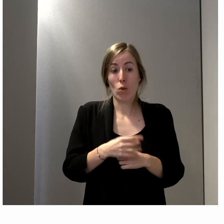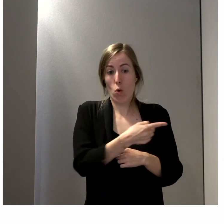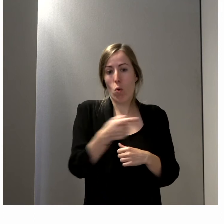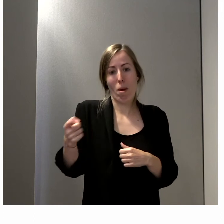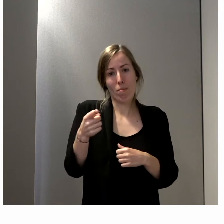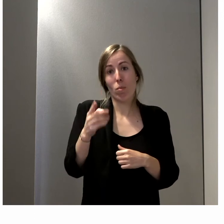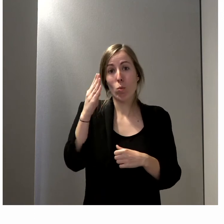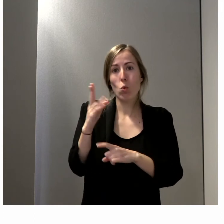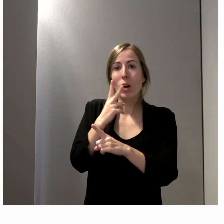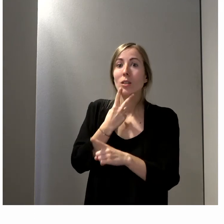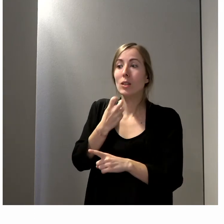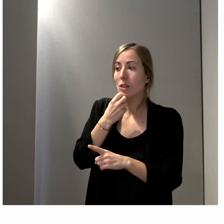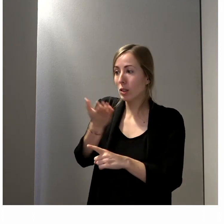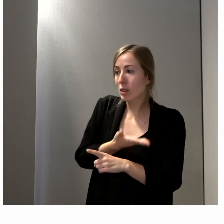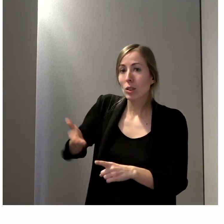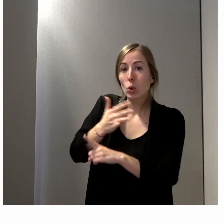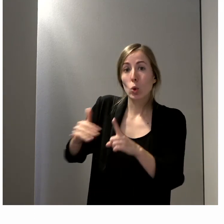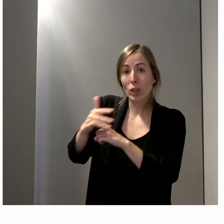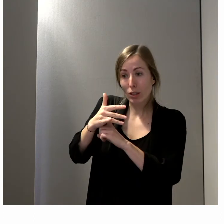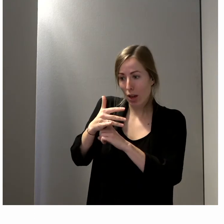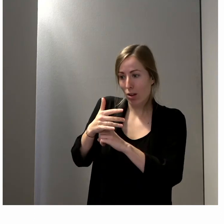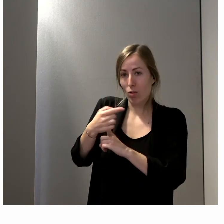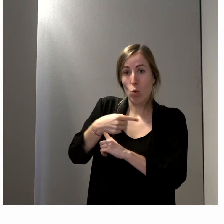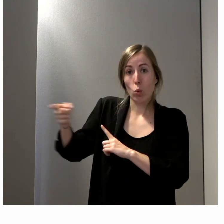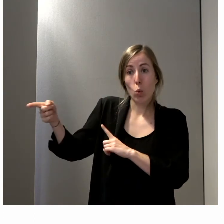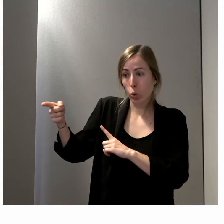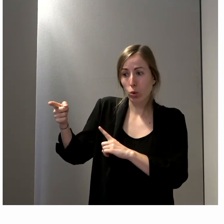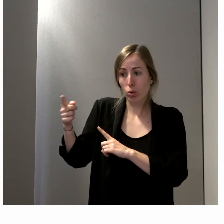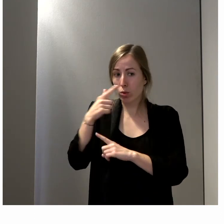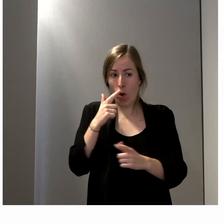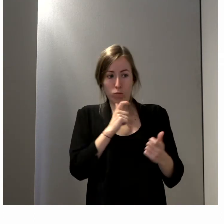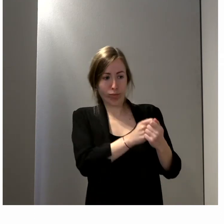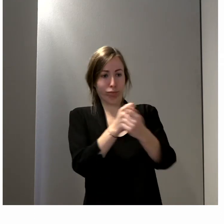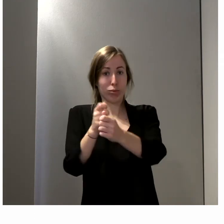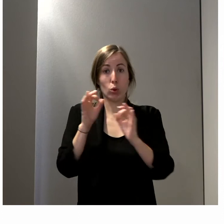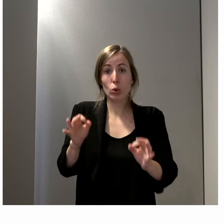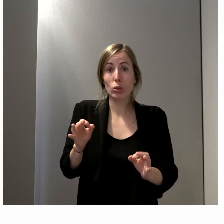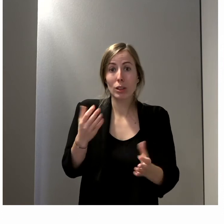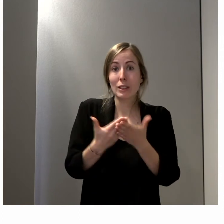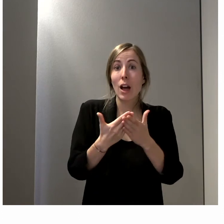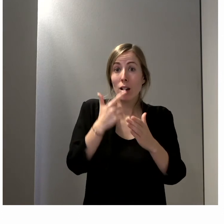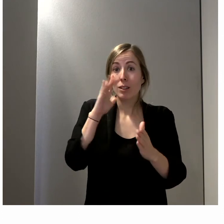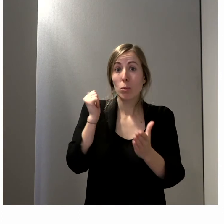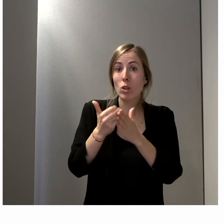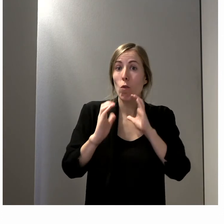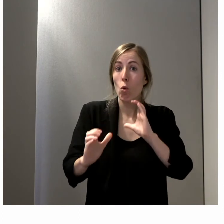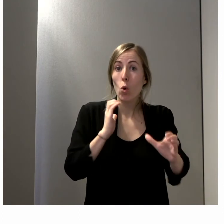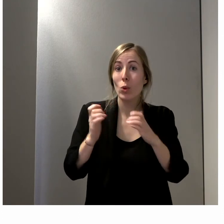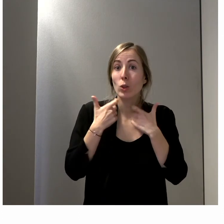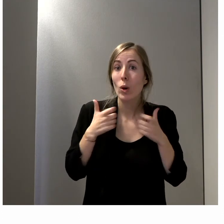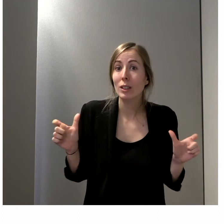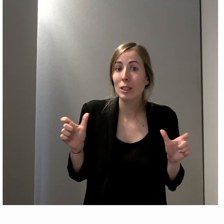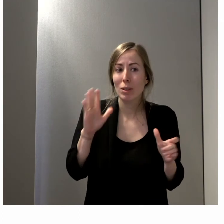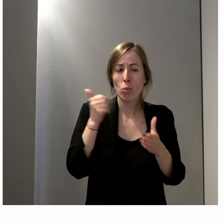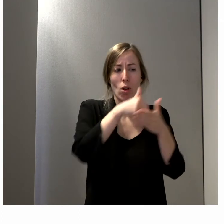d'être représentatif de la société, de parler à tout le monde, d'avoir également une communication accessible, également peut-être que le fait qu'ils déploient en